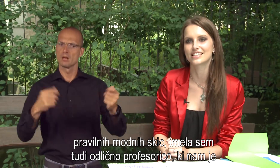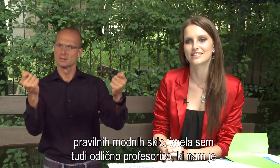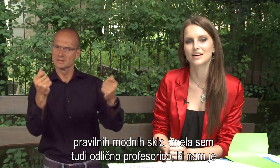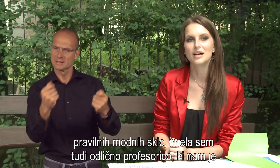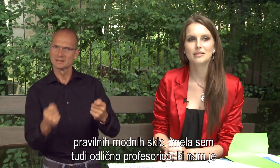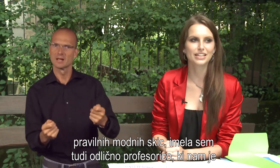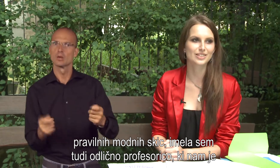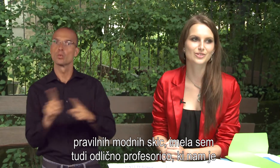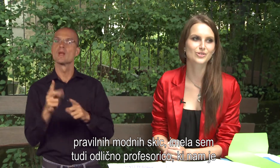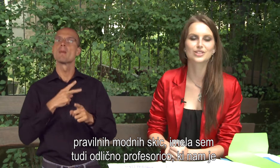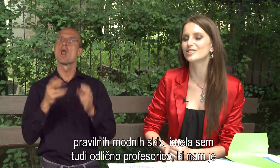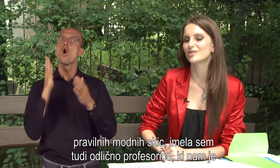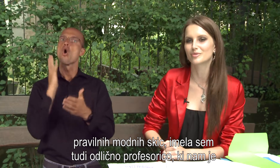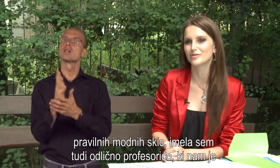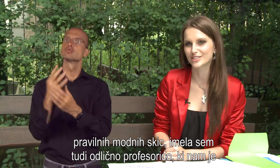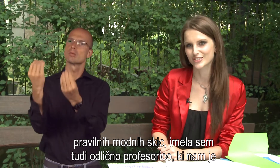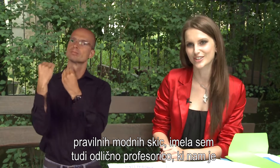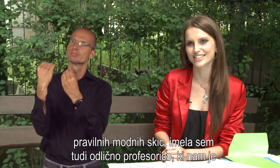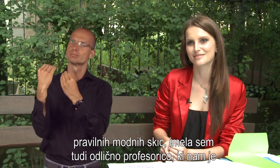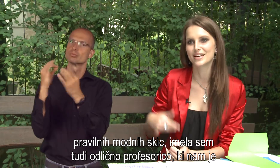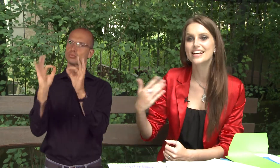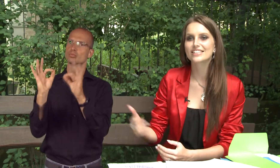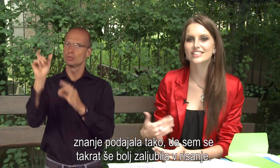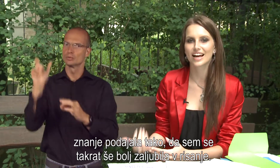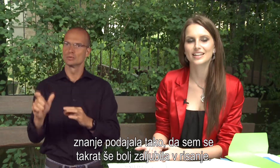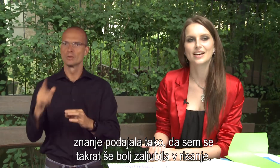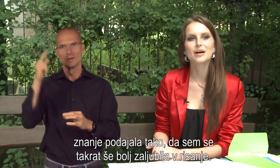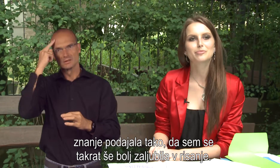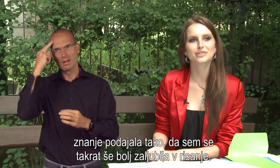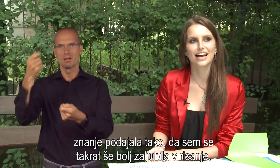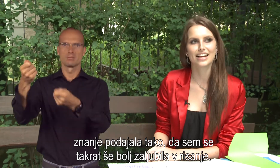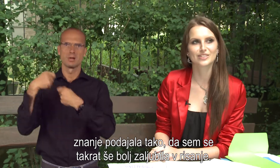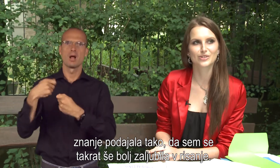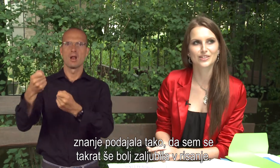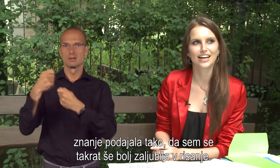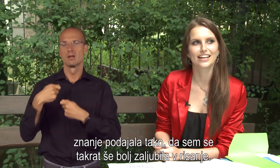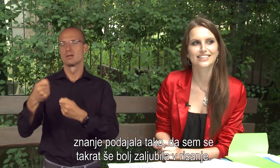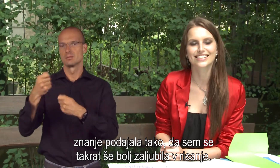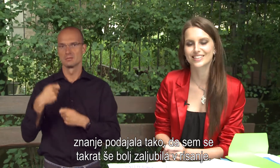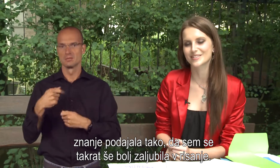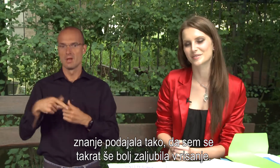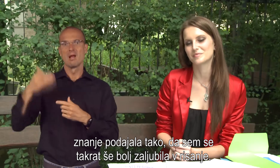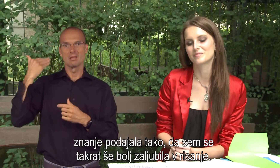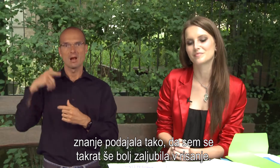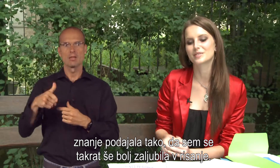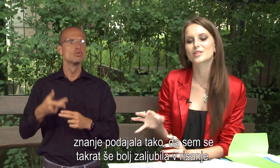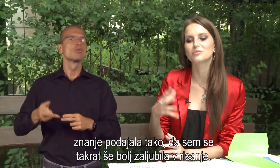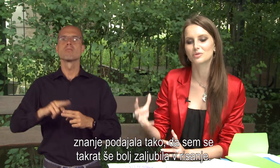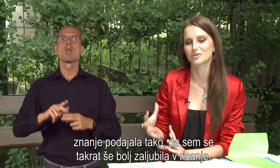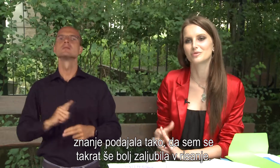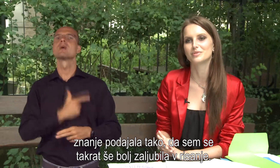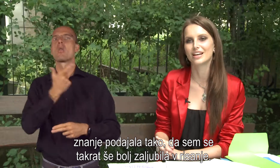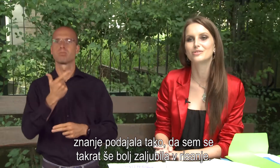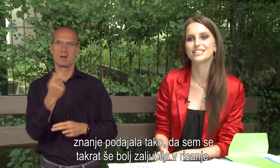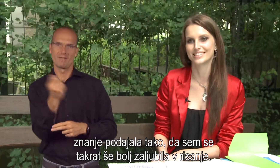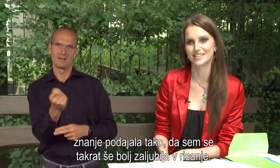risati. Imela sem tudi odlično profesorstvo, ker nam je znanje podajala. Tako da takrat sem se še